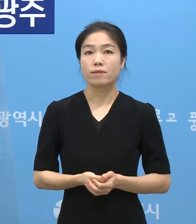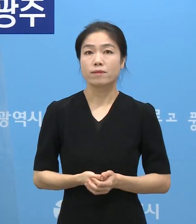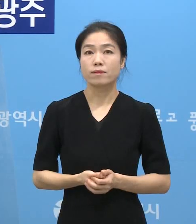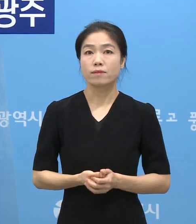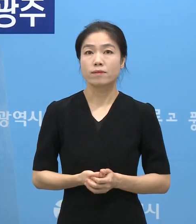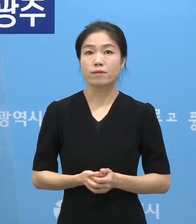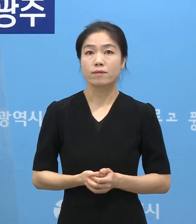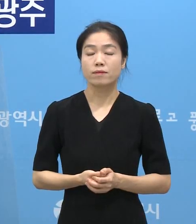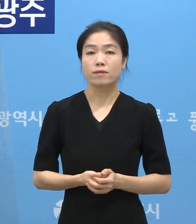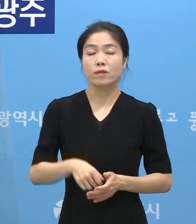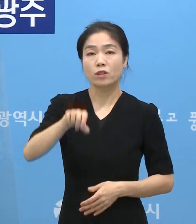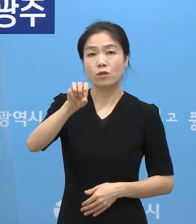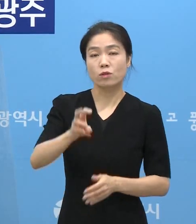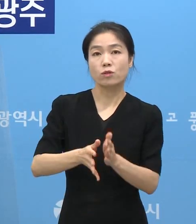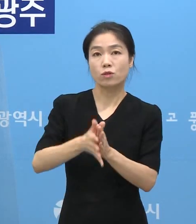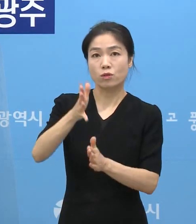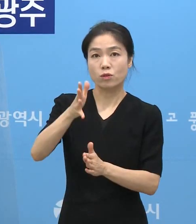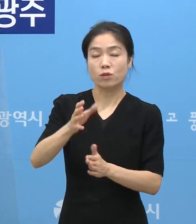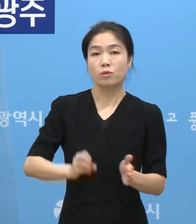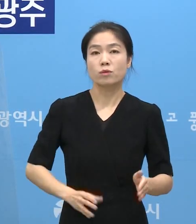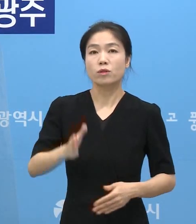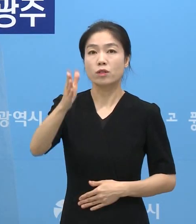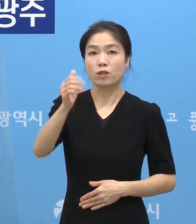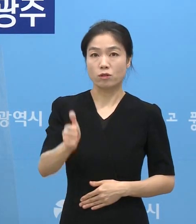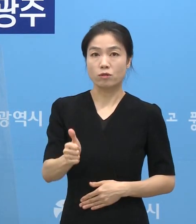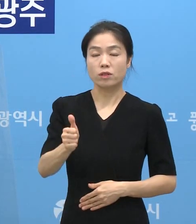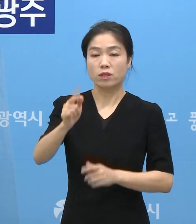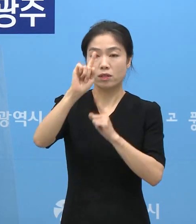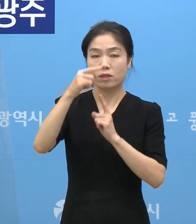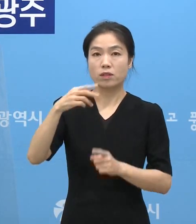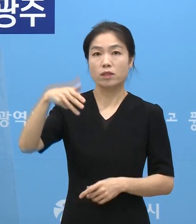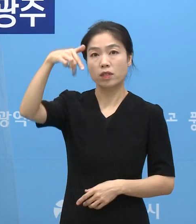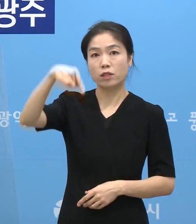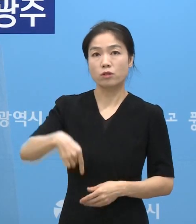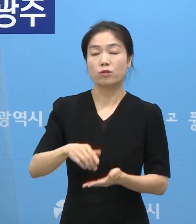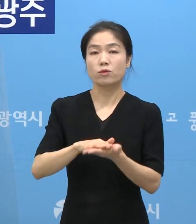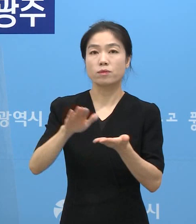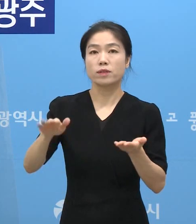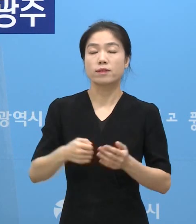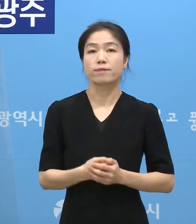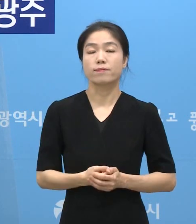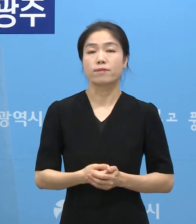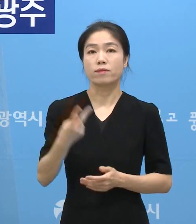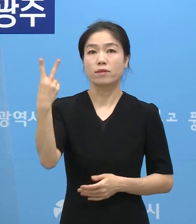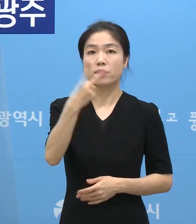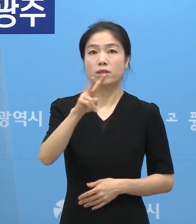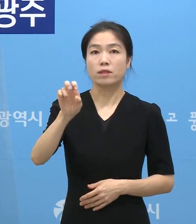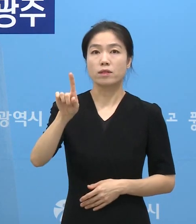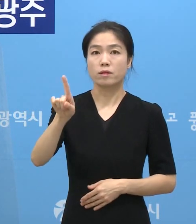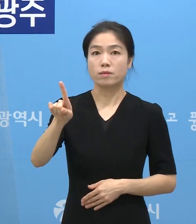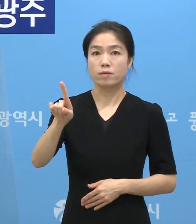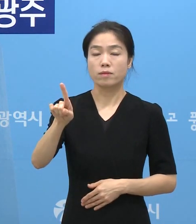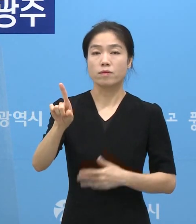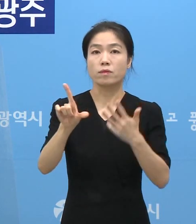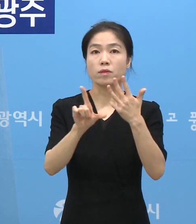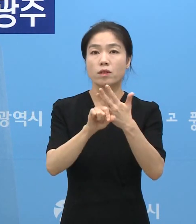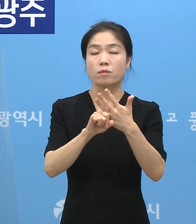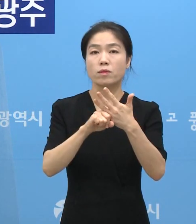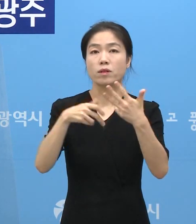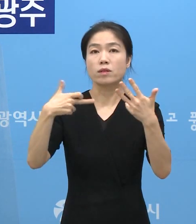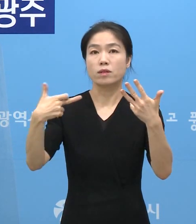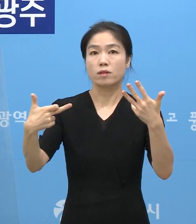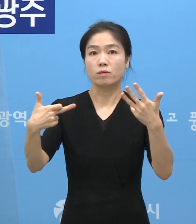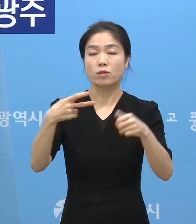광주광역시 복지건강국장 이달주입니다. 2021년 8월 17일